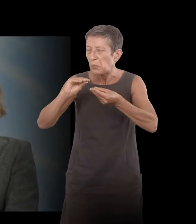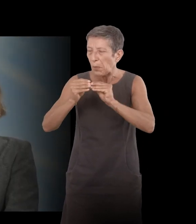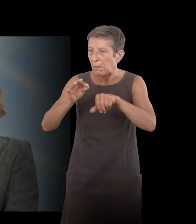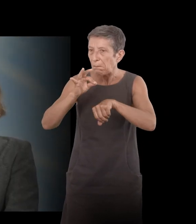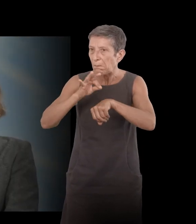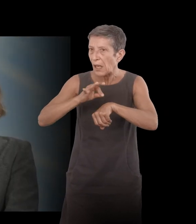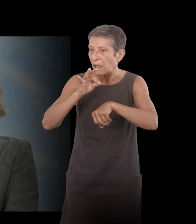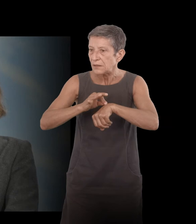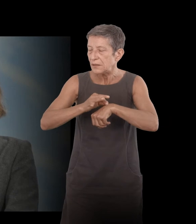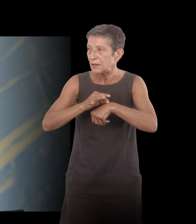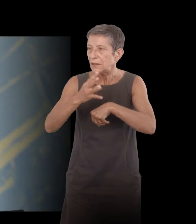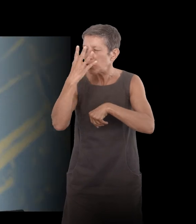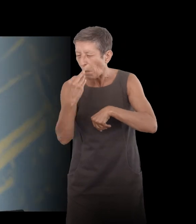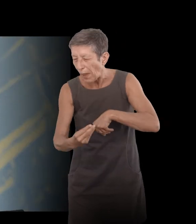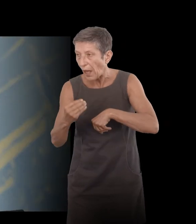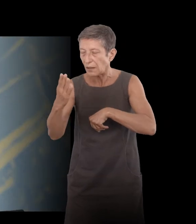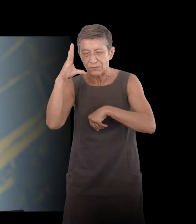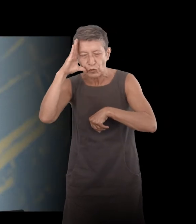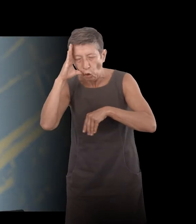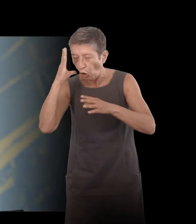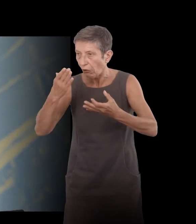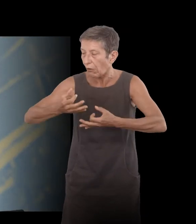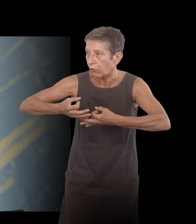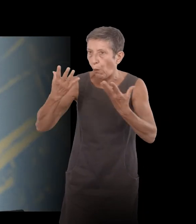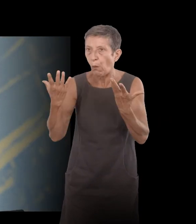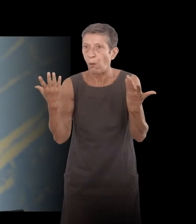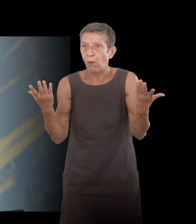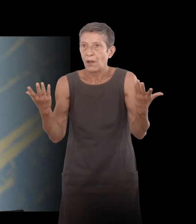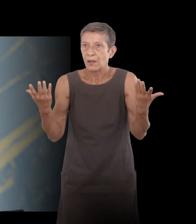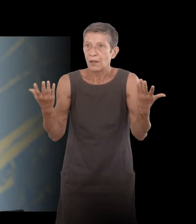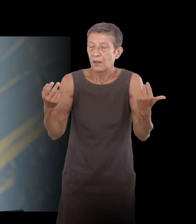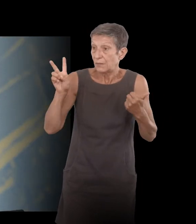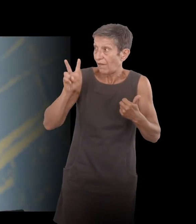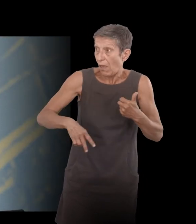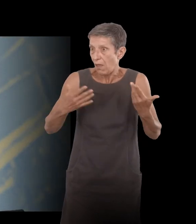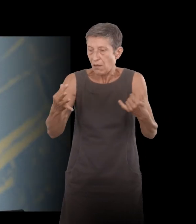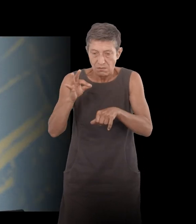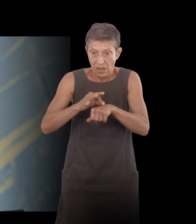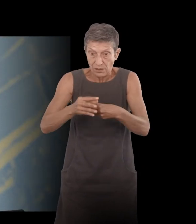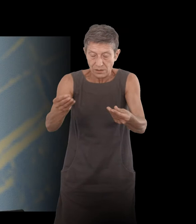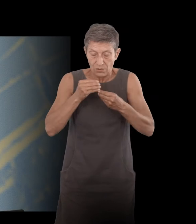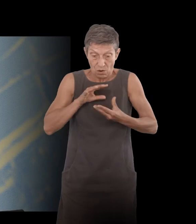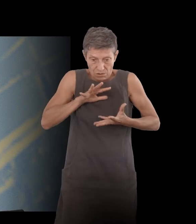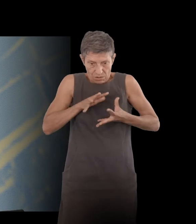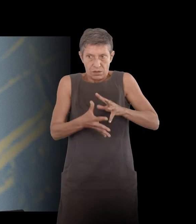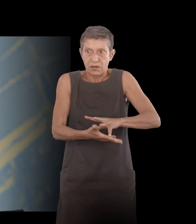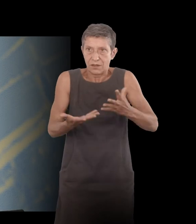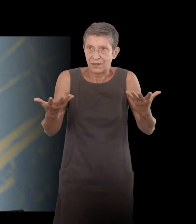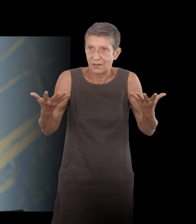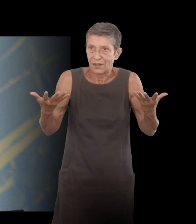pathologie du sommeil, on est altéré dans tous les sens du terme par la maladie et on devient parfois quelqu'un